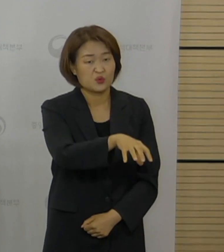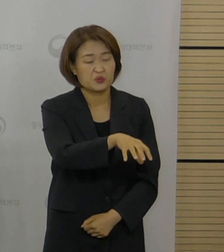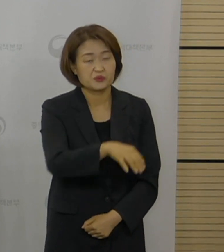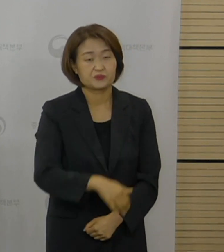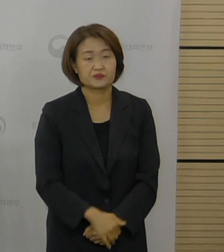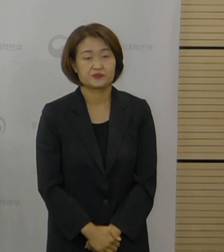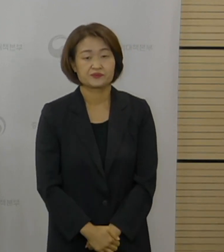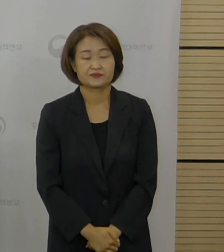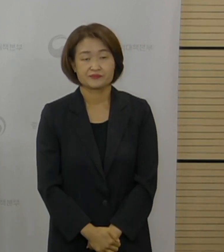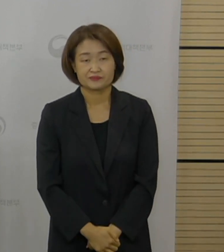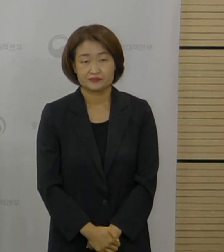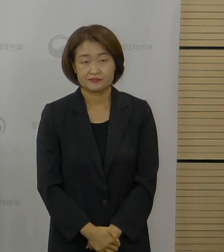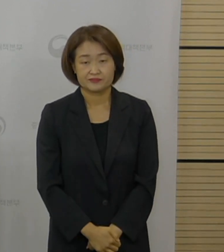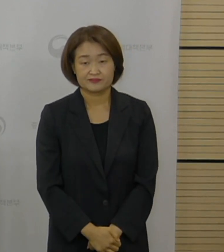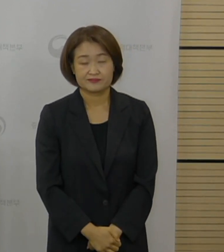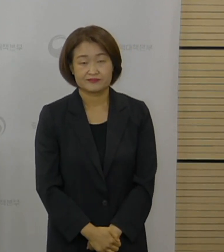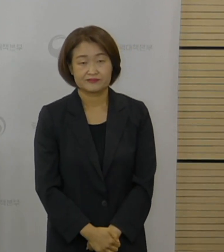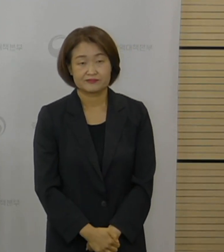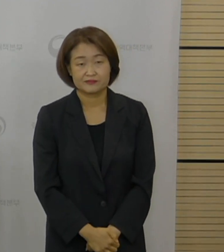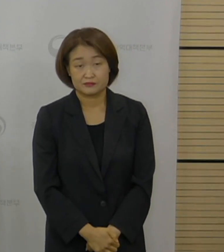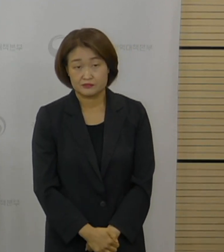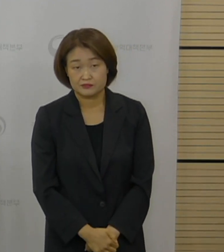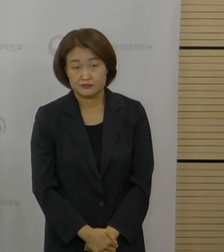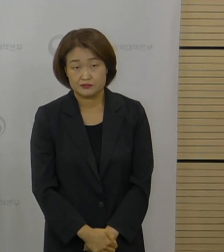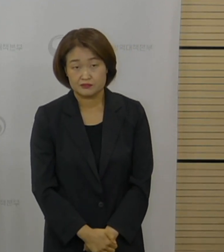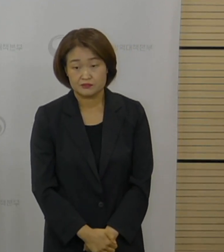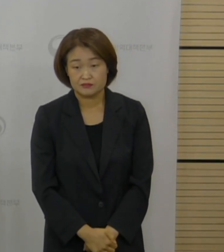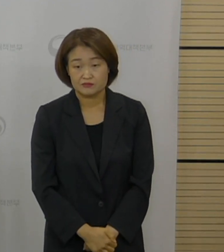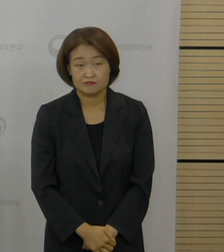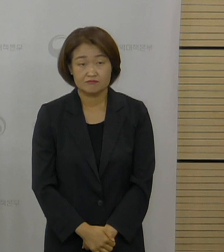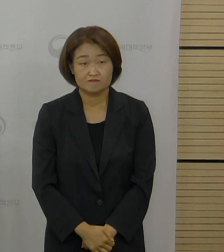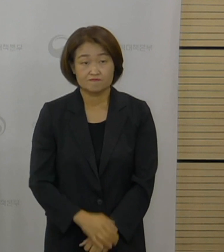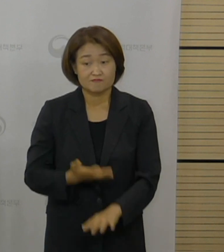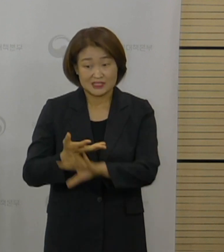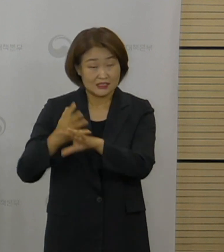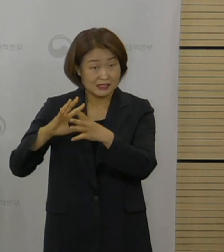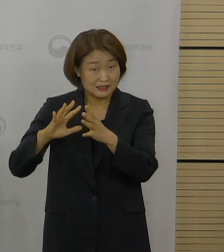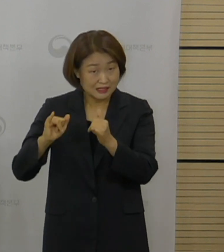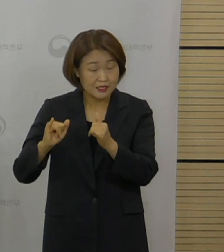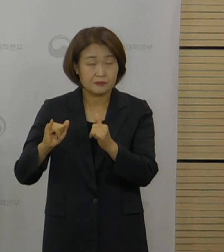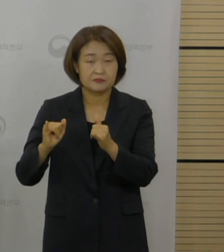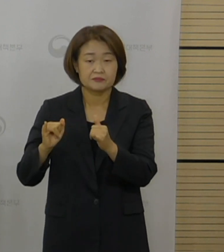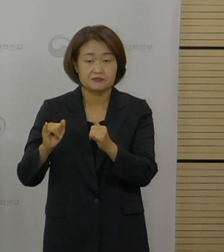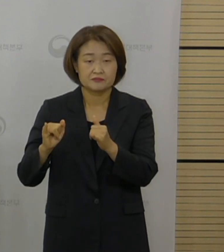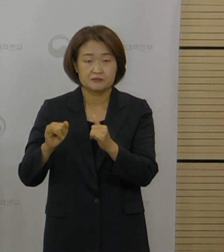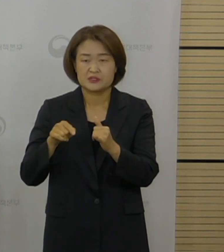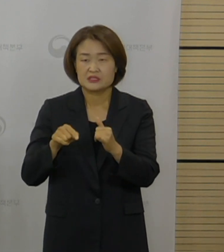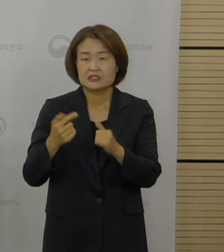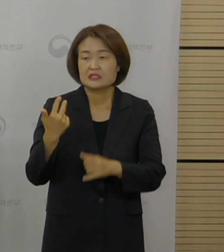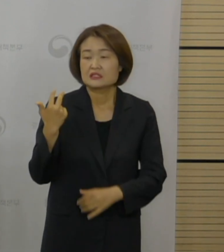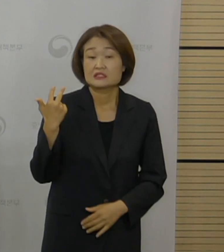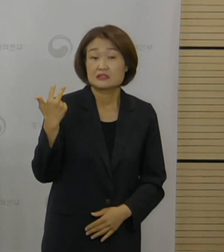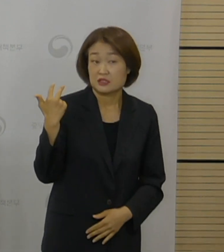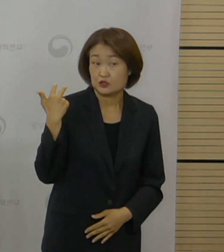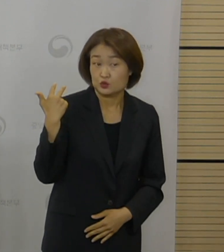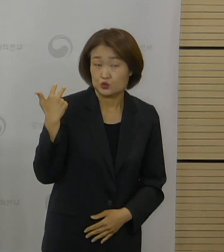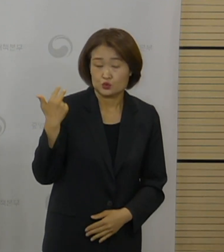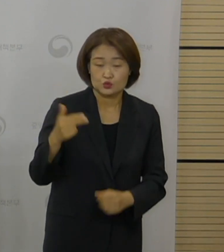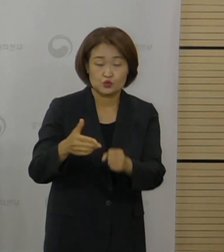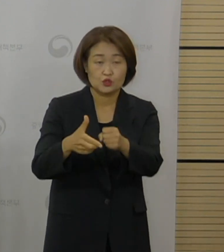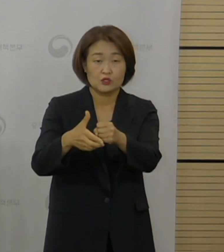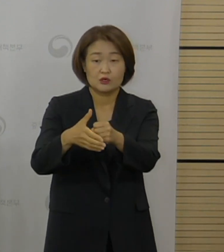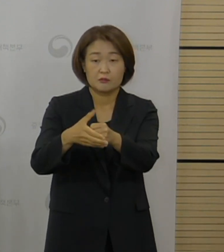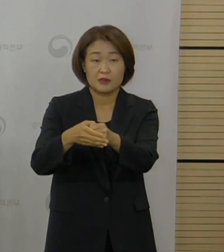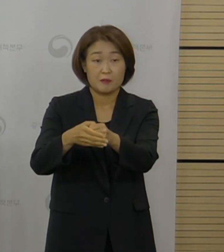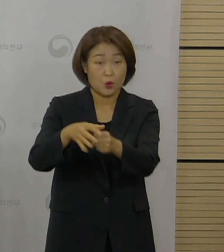방식으로 운영된 걸로 현재는 조사가 되고 있습니다. 원어민 강사들이 지난주에 마포구에서